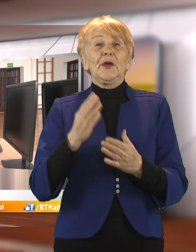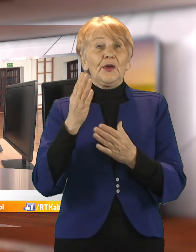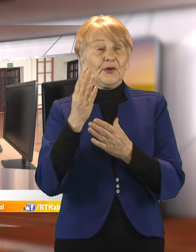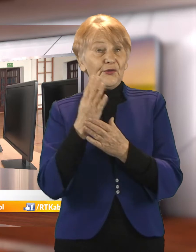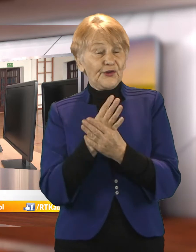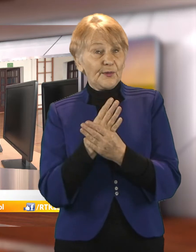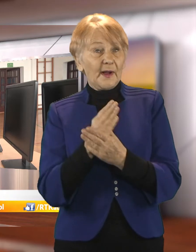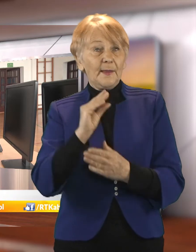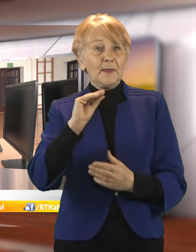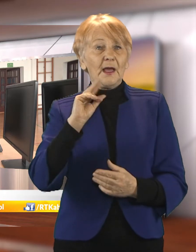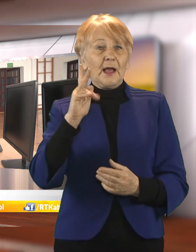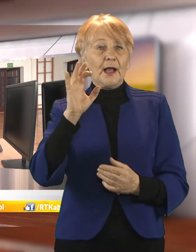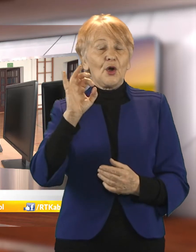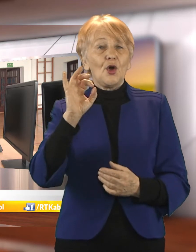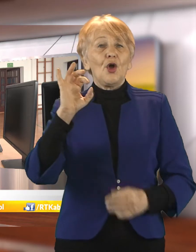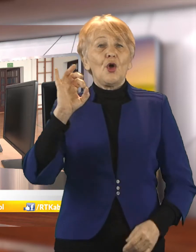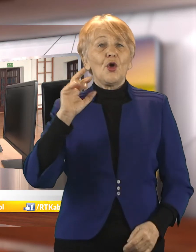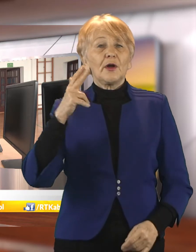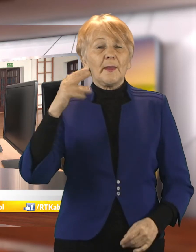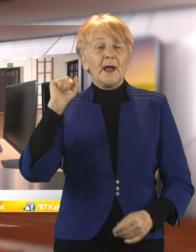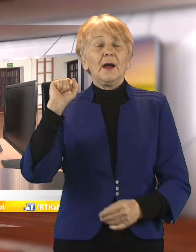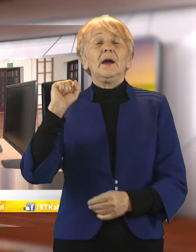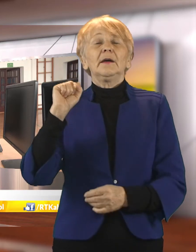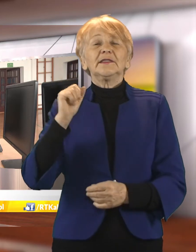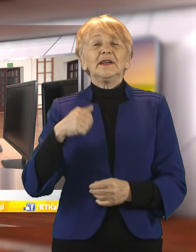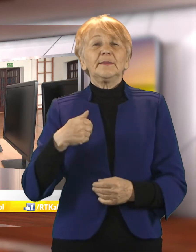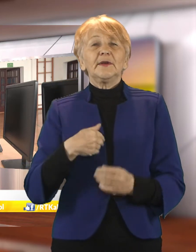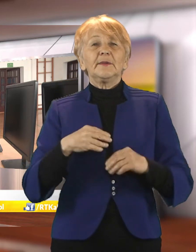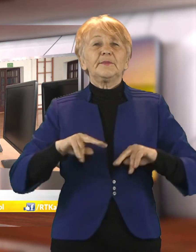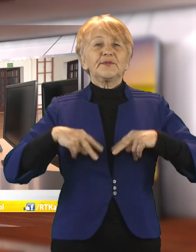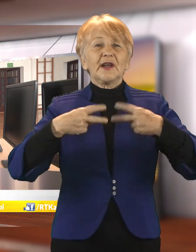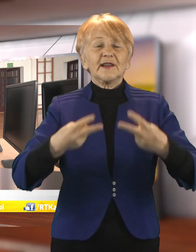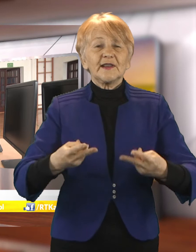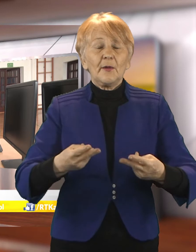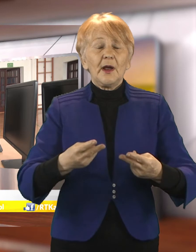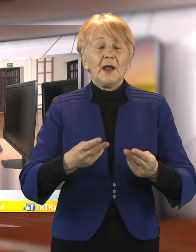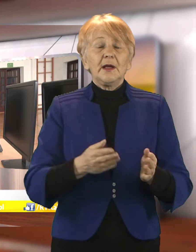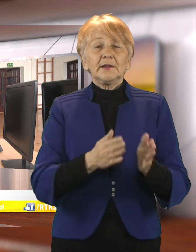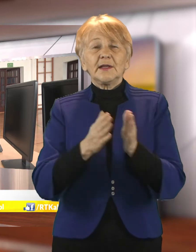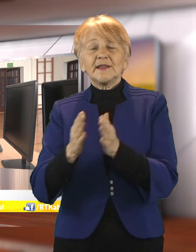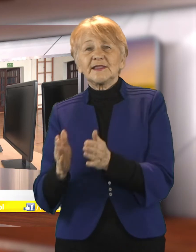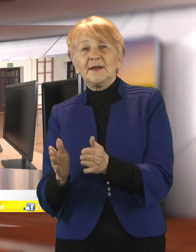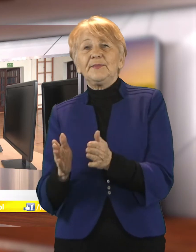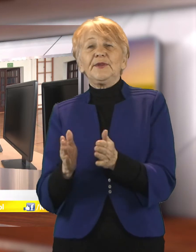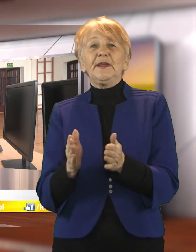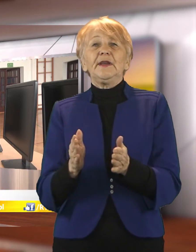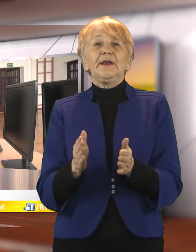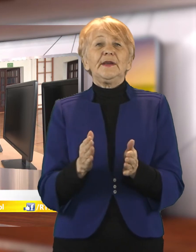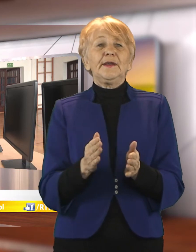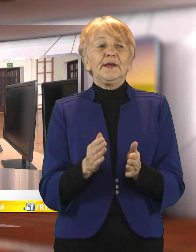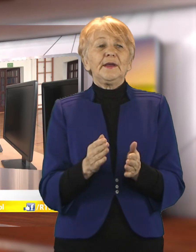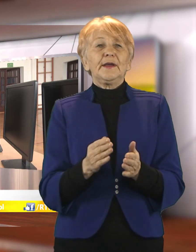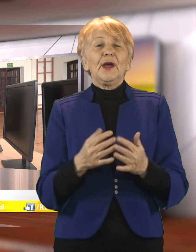Firma Eko Okna przekazała kolejnej szkole komputery stacjonarne i laptopy. Tym razem sprzęt wzbogacił zasoby